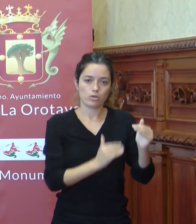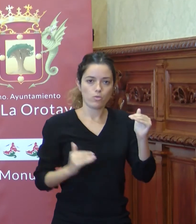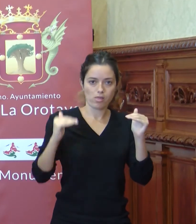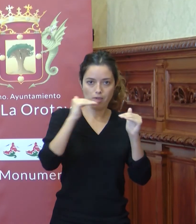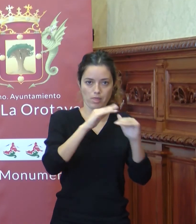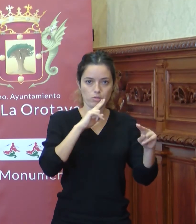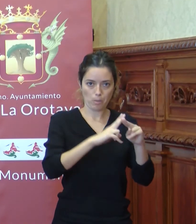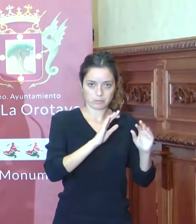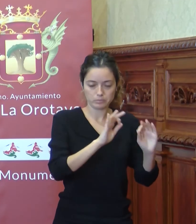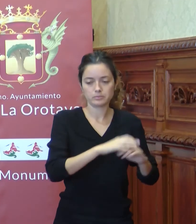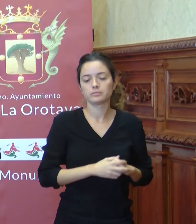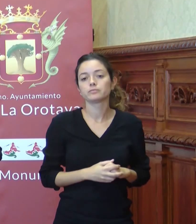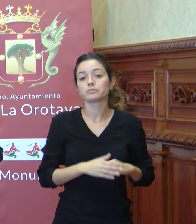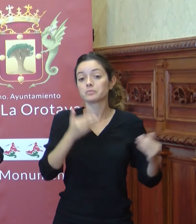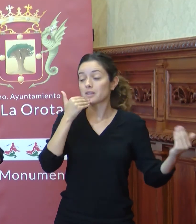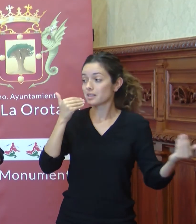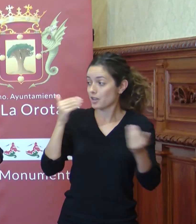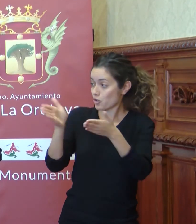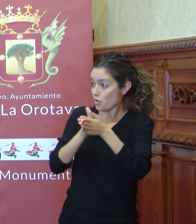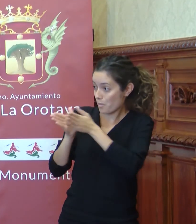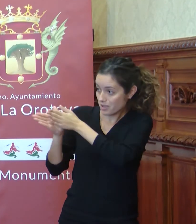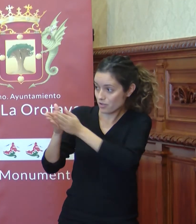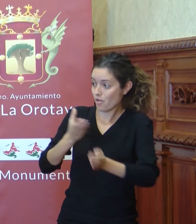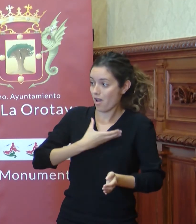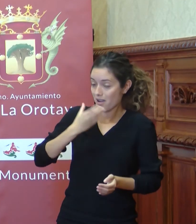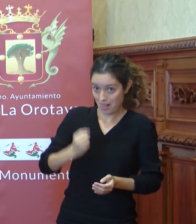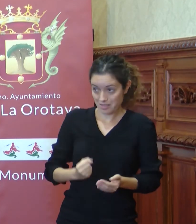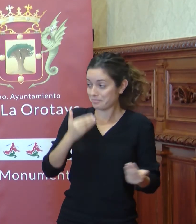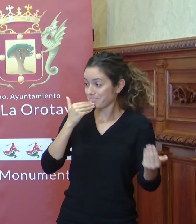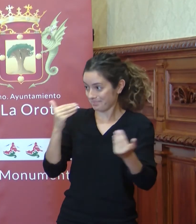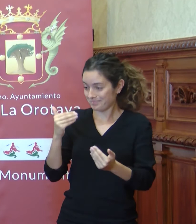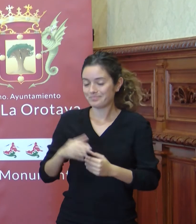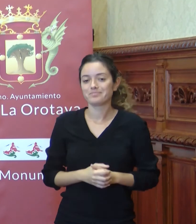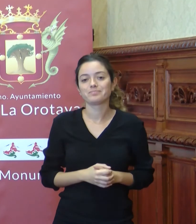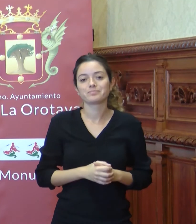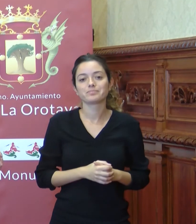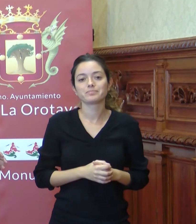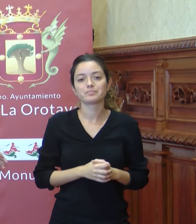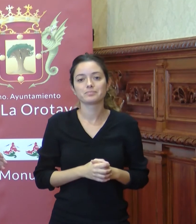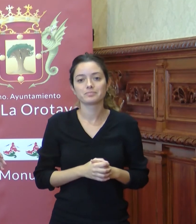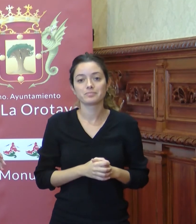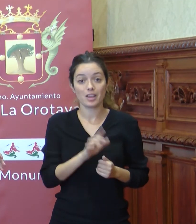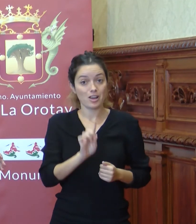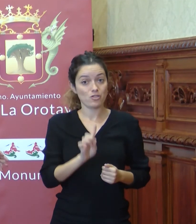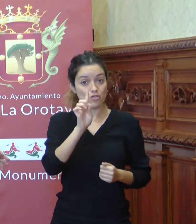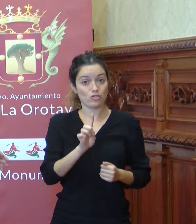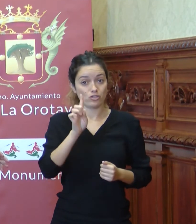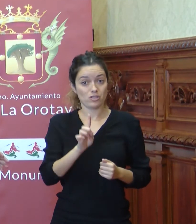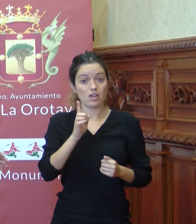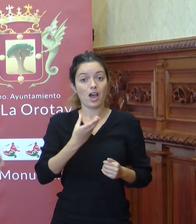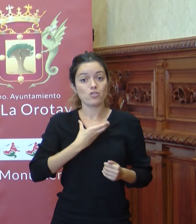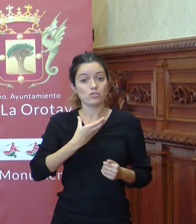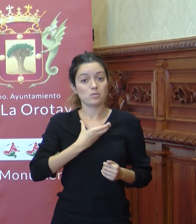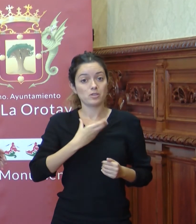Trabajando Agradecer muchísimo a los compañeros alcaldes que están hoy y aquí. Este norte ayuntamiento tiene 15, hoy hay aquí